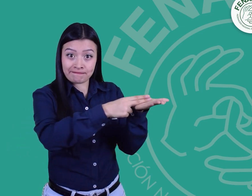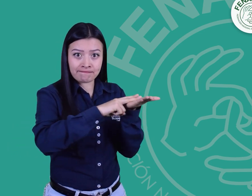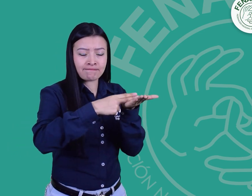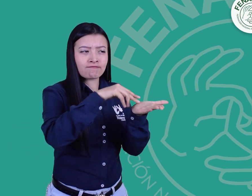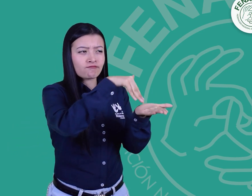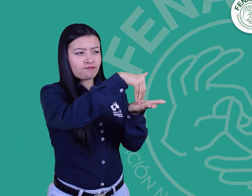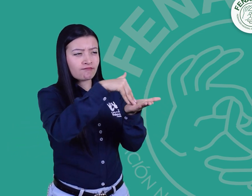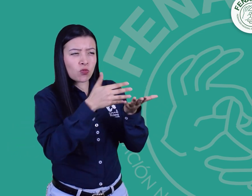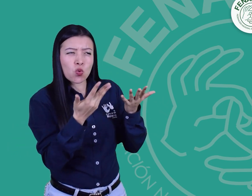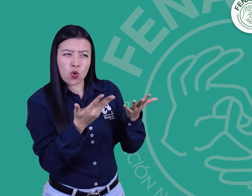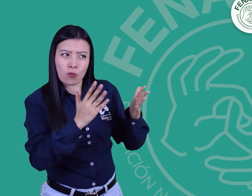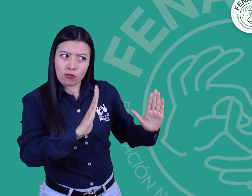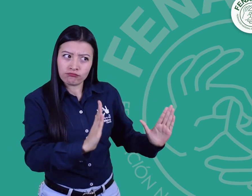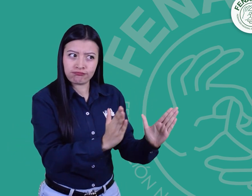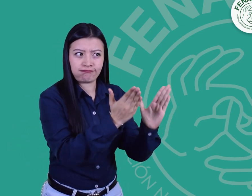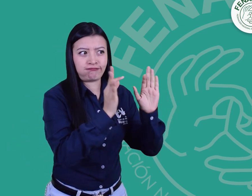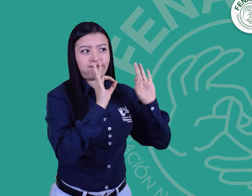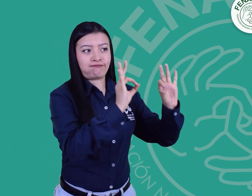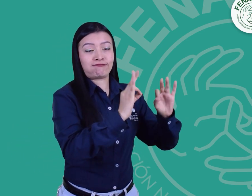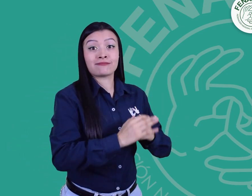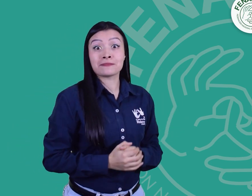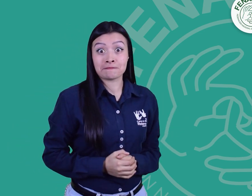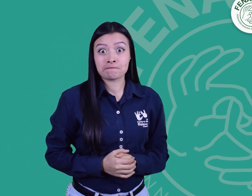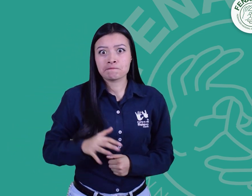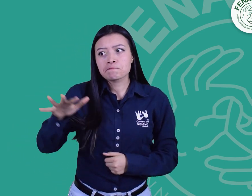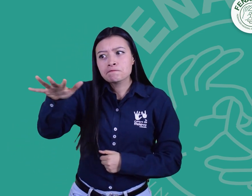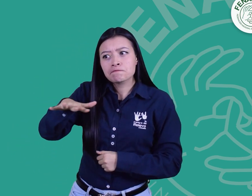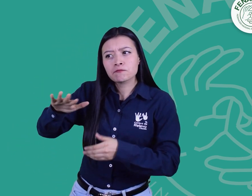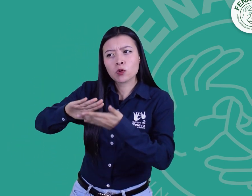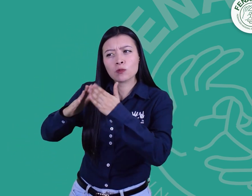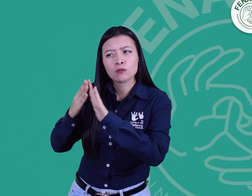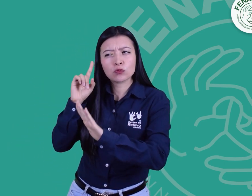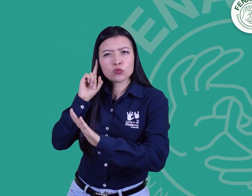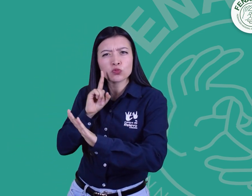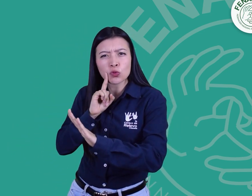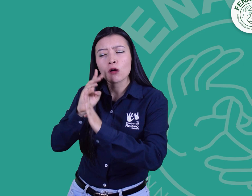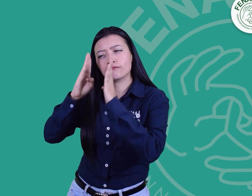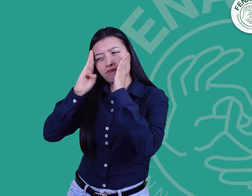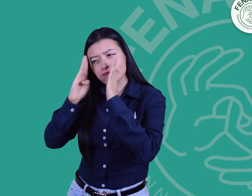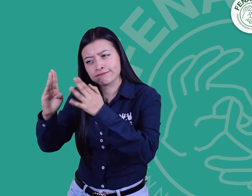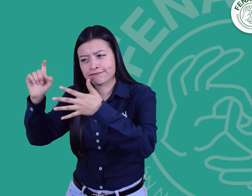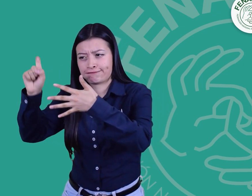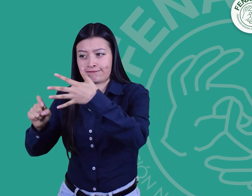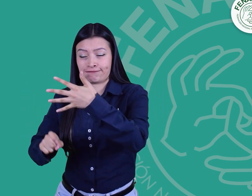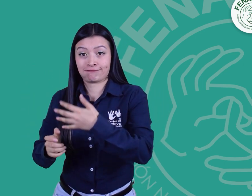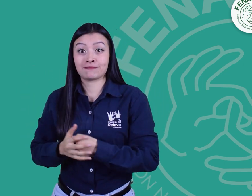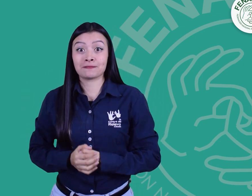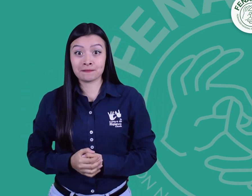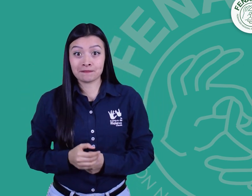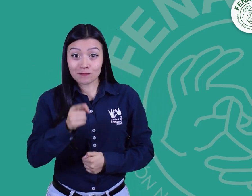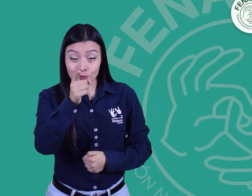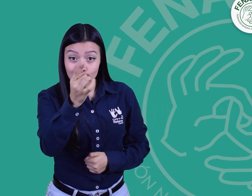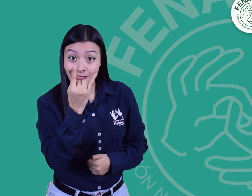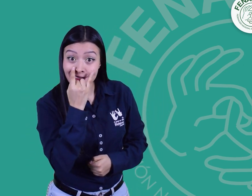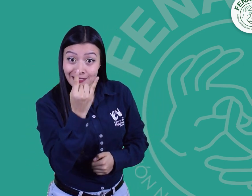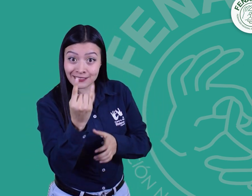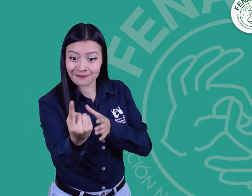intérpretes, identificando las debilidades para fortalecerlas, además de brindar atención a los usuarios sordos y sus requerimientos. Si está